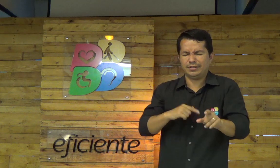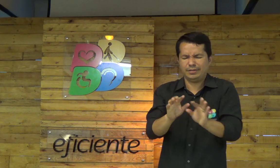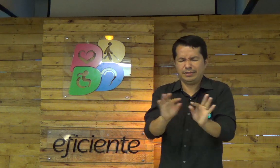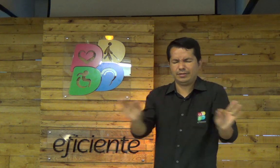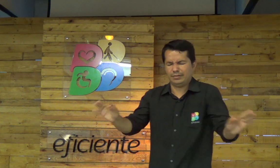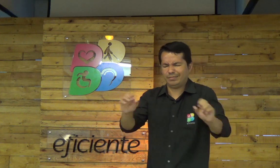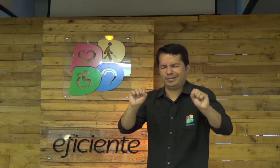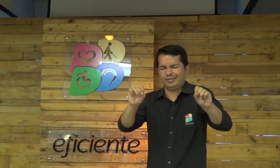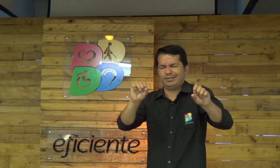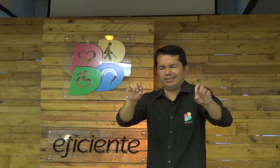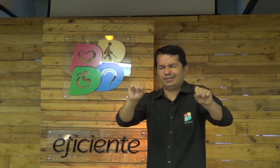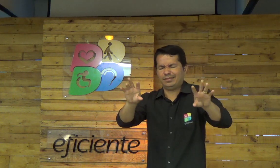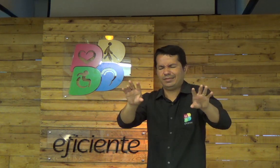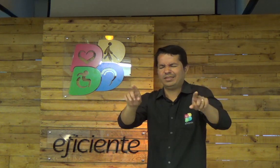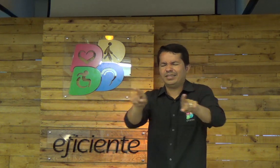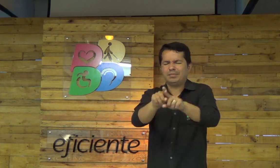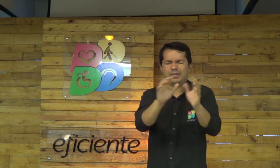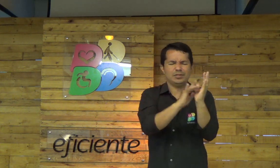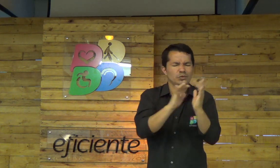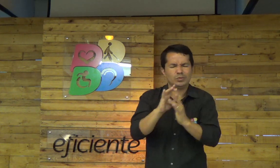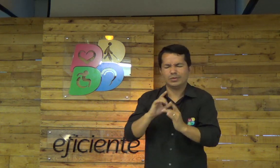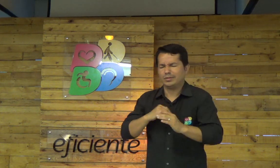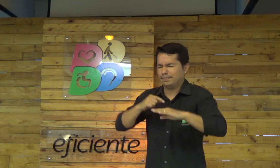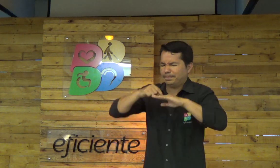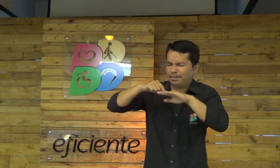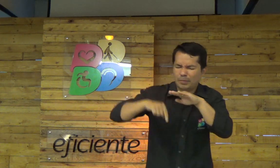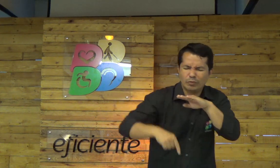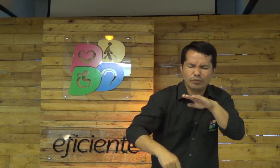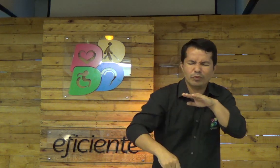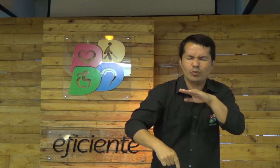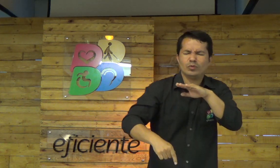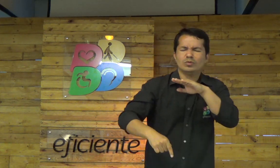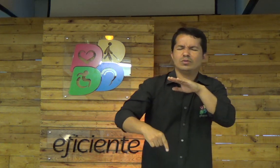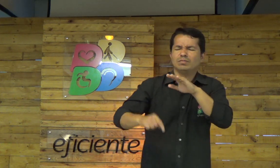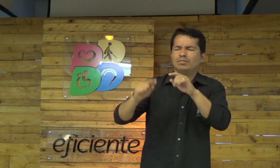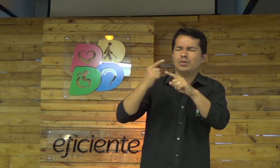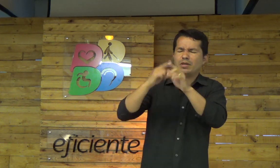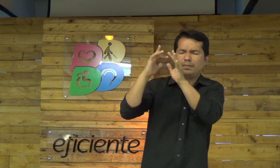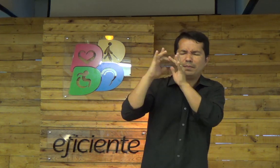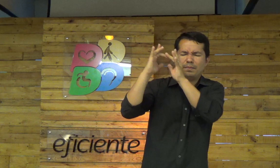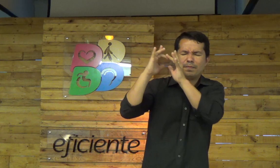diferentes. Jesus, ele era simples, que ensina que